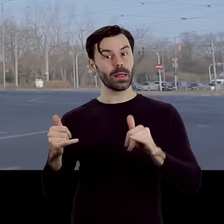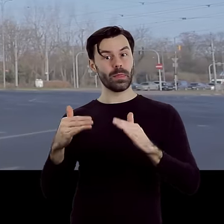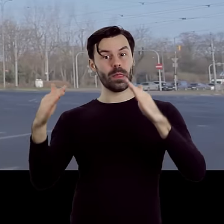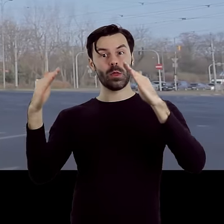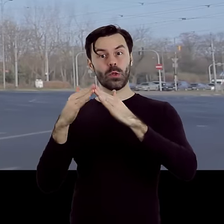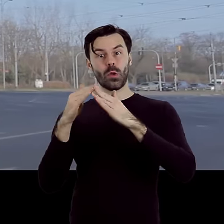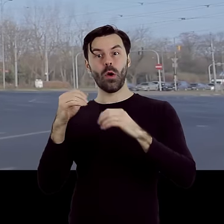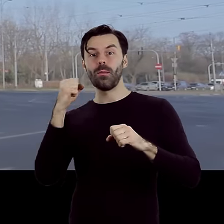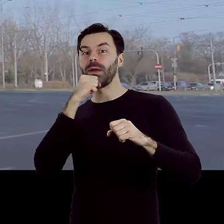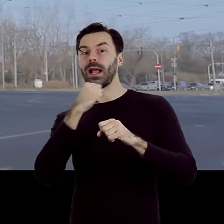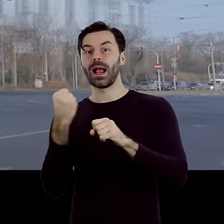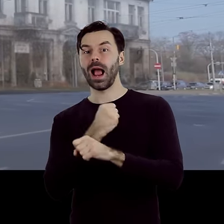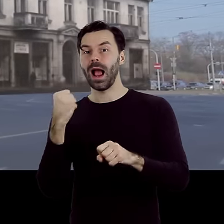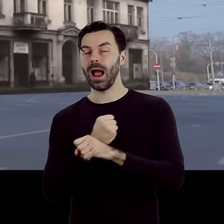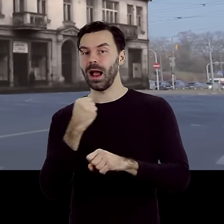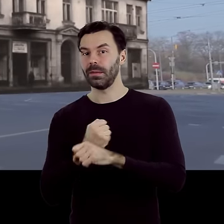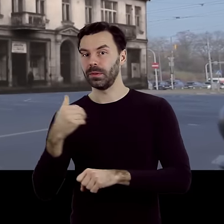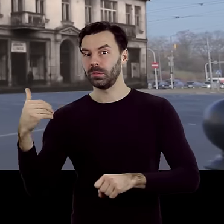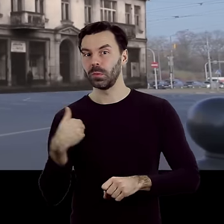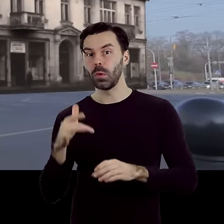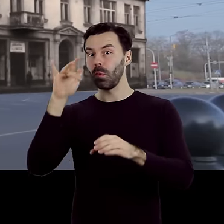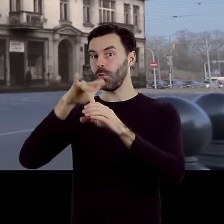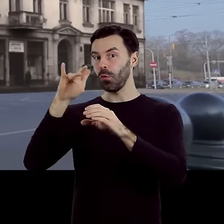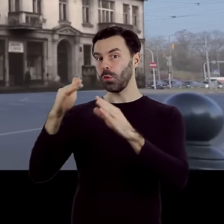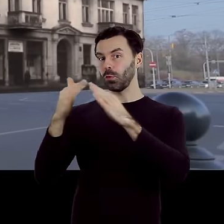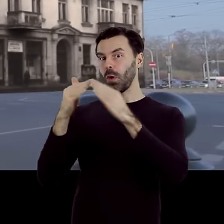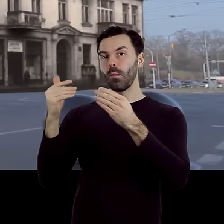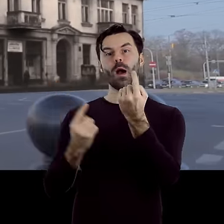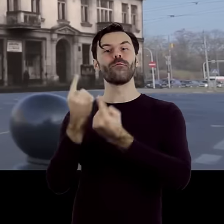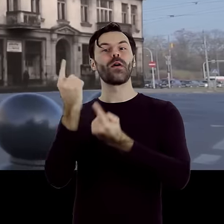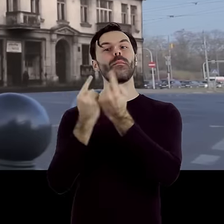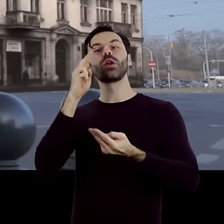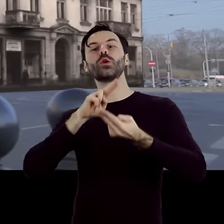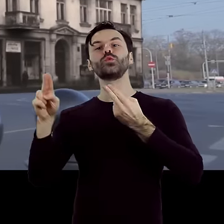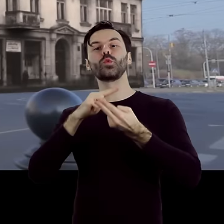z mansardowym dachem. Mieściła się w nim fabryka cukrów i czekolady Arkadia.